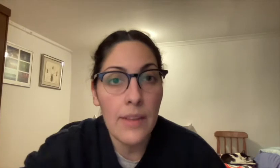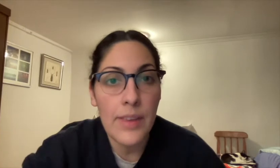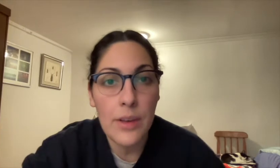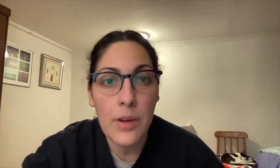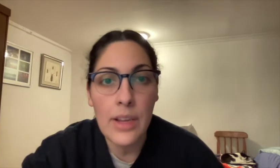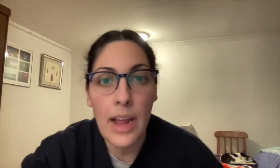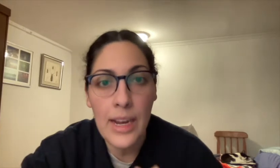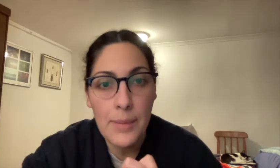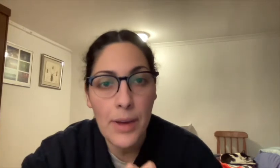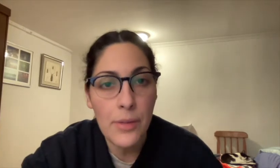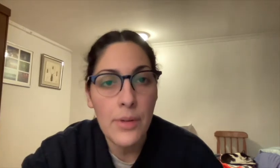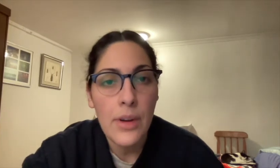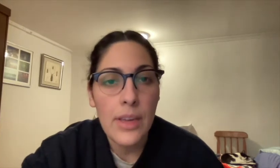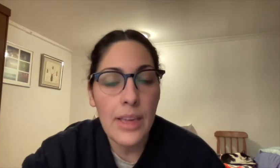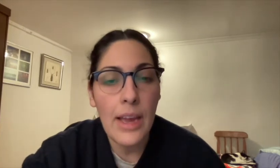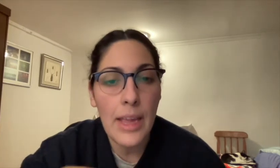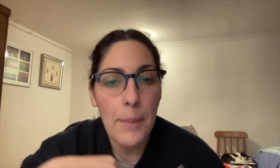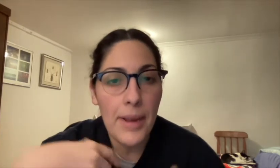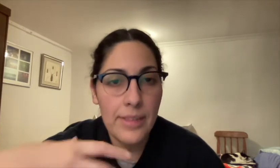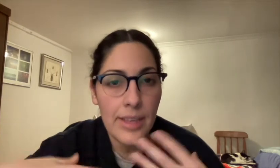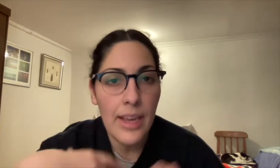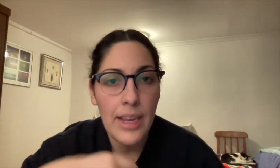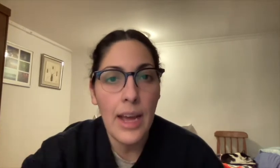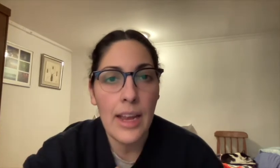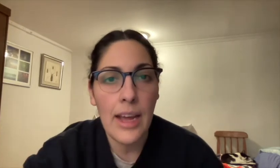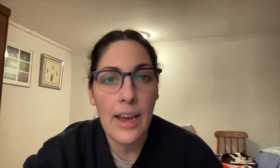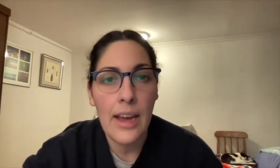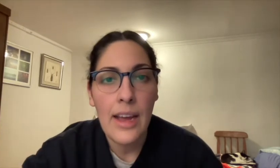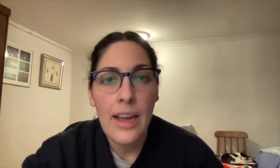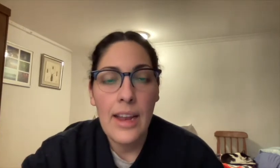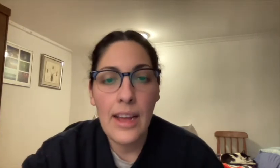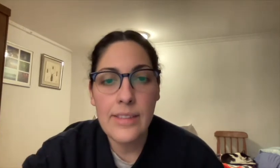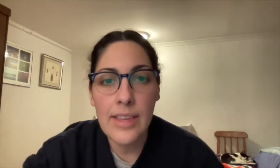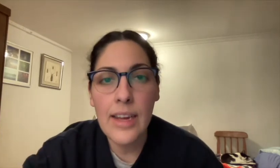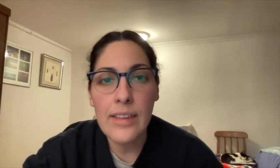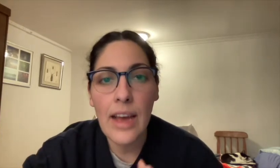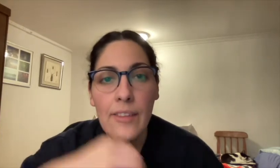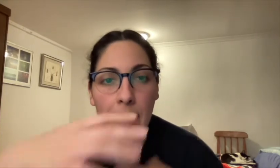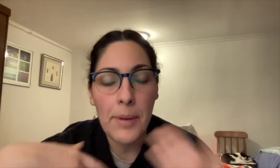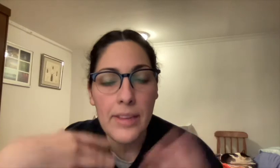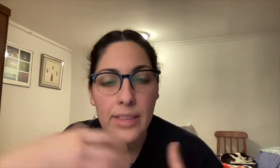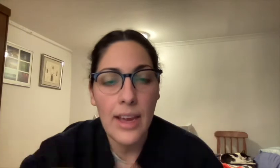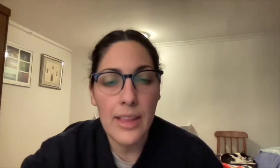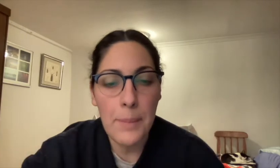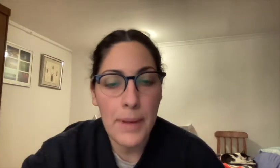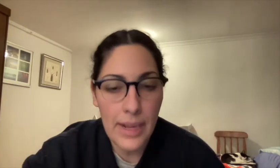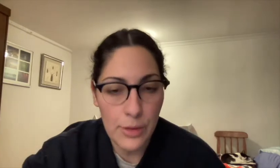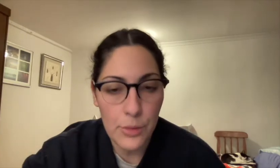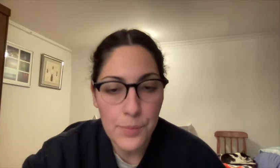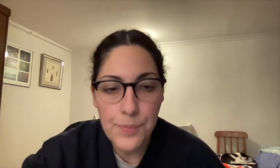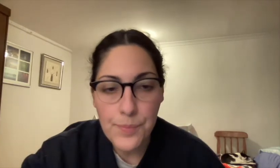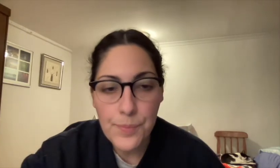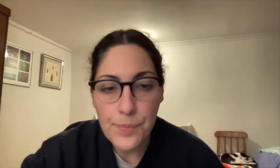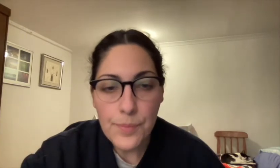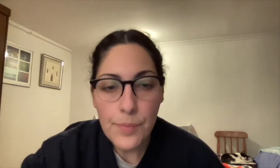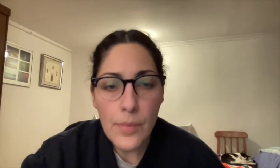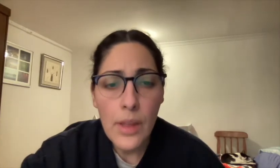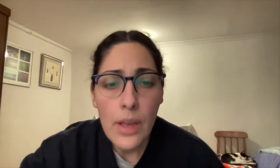el video animado que ahí aparecía, ahí la chica aparecía explicando.